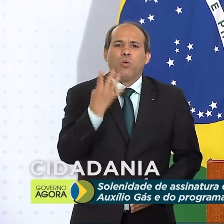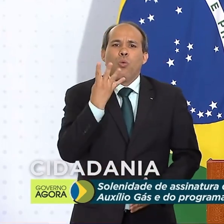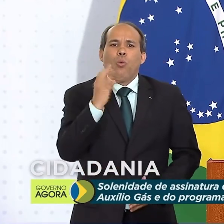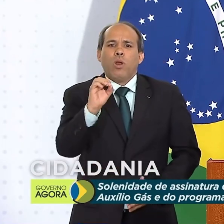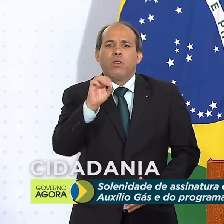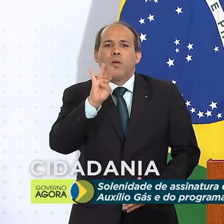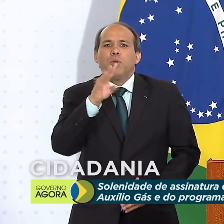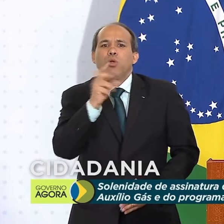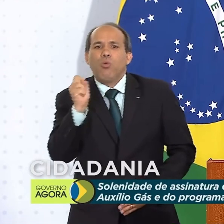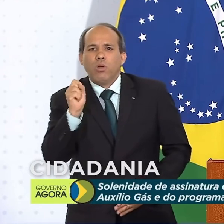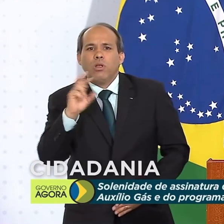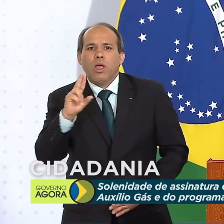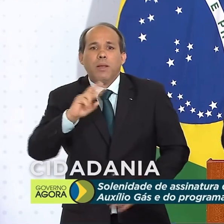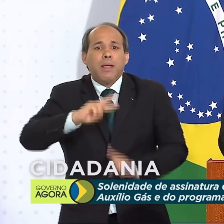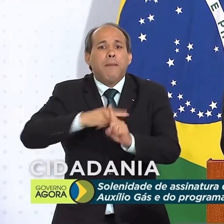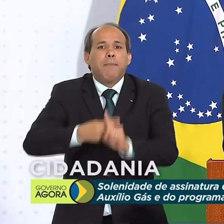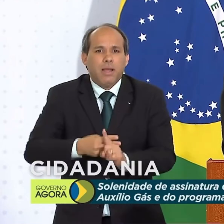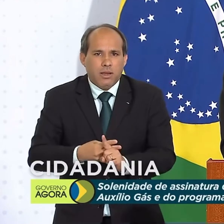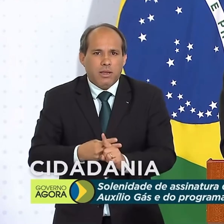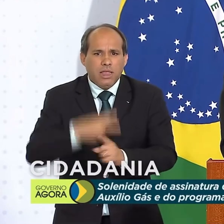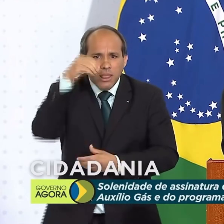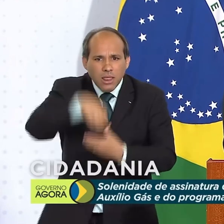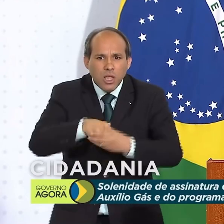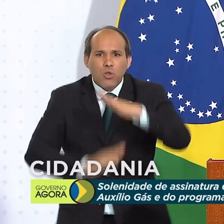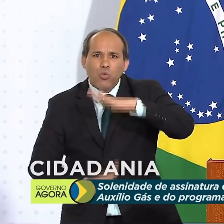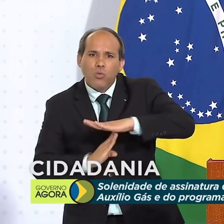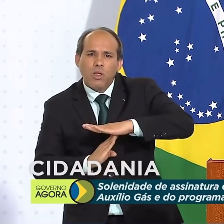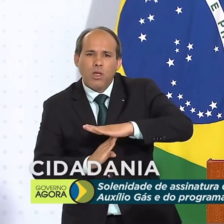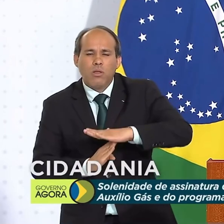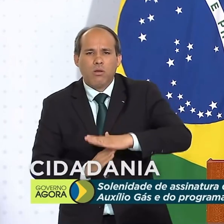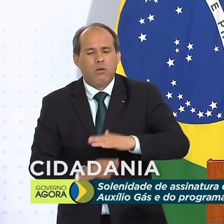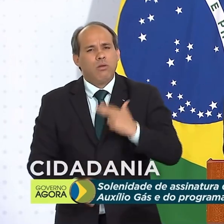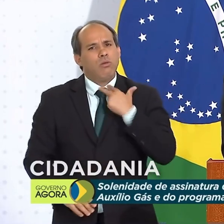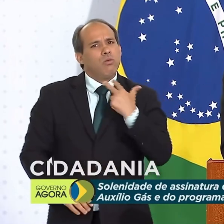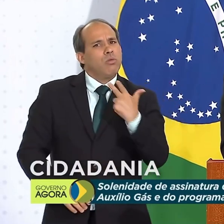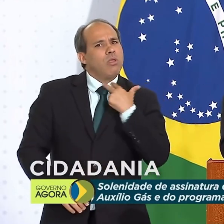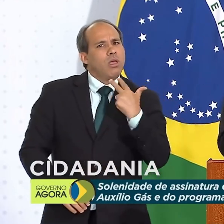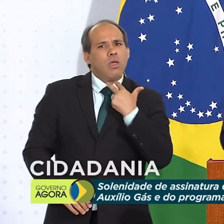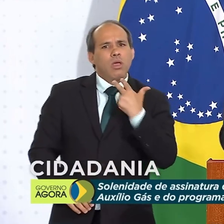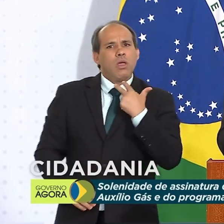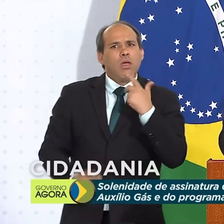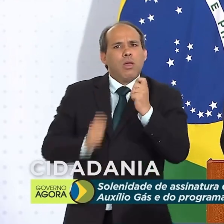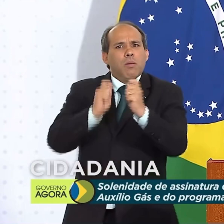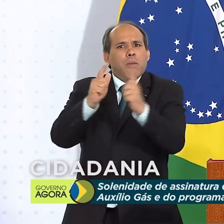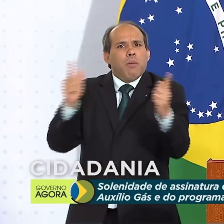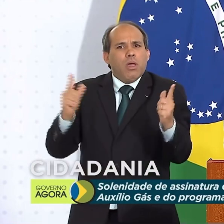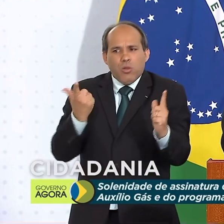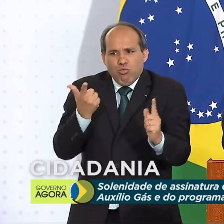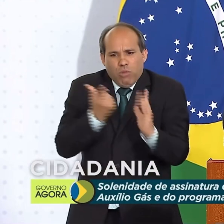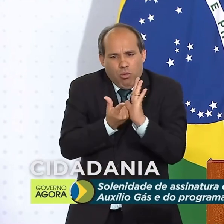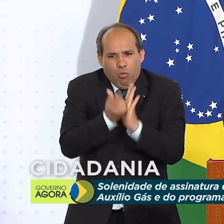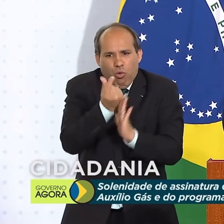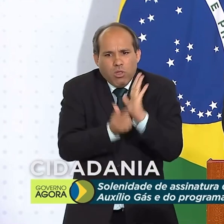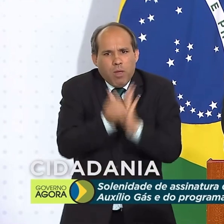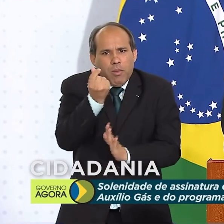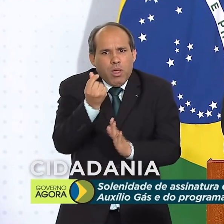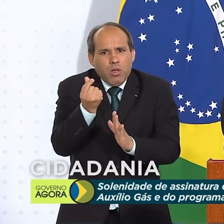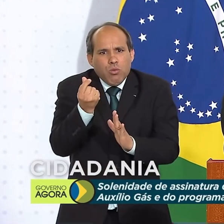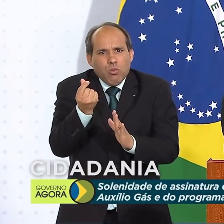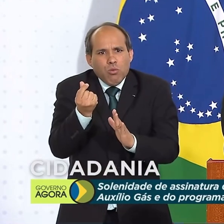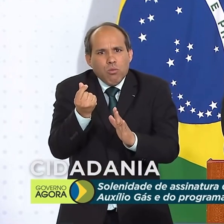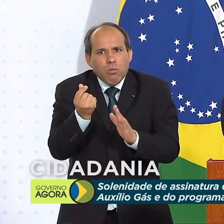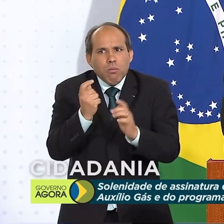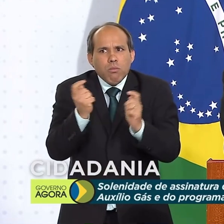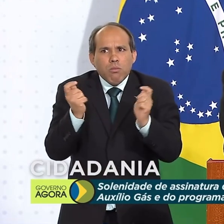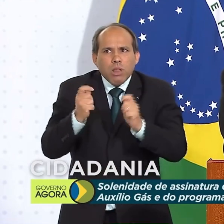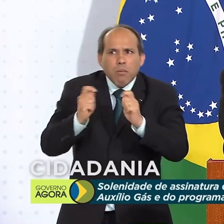bilhões de reais dentro do teto. Simplesmente não tínhamos como termos um orçamento razoável para o